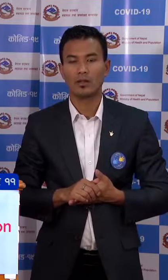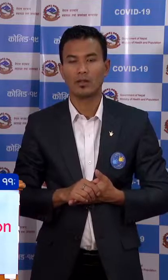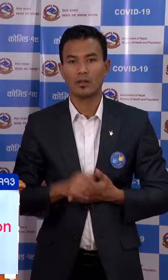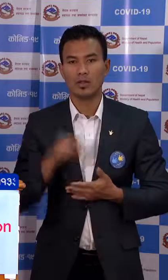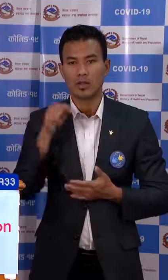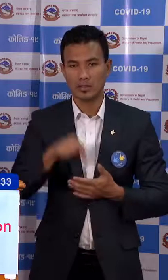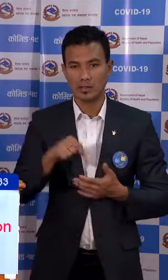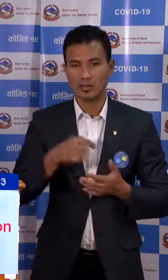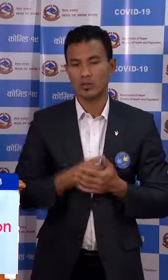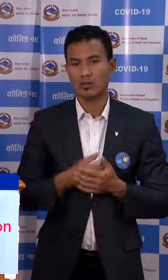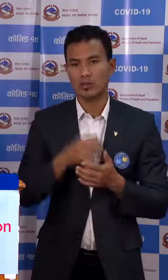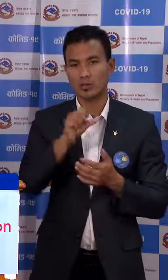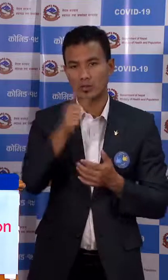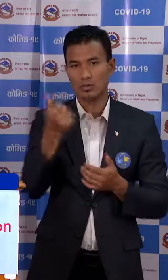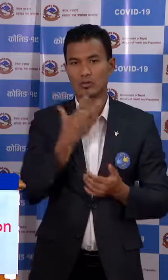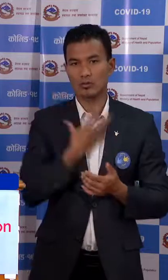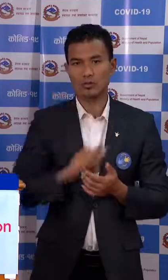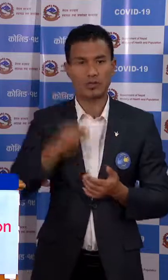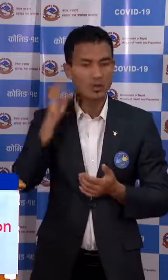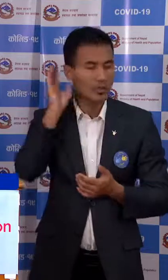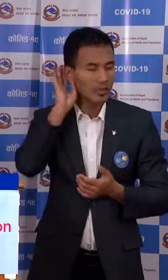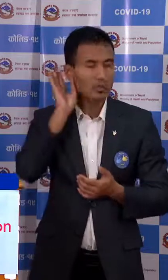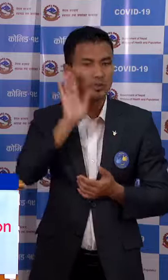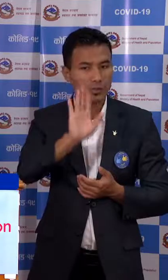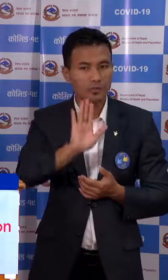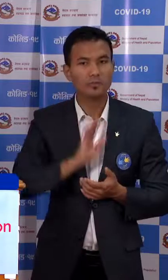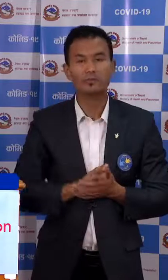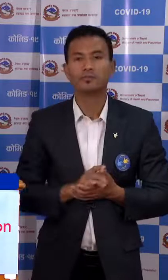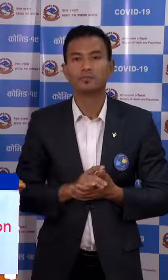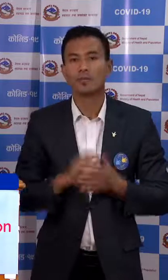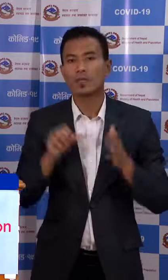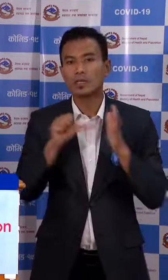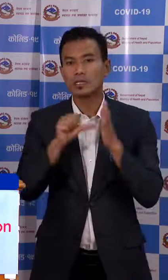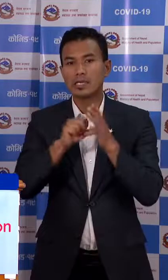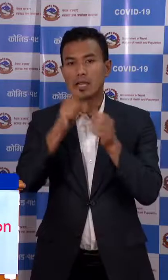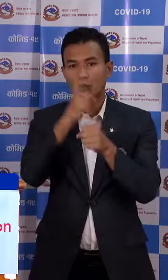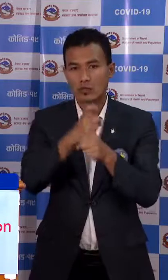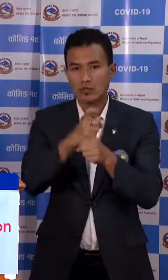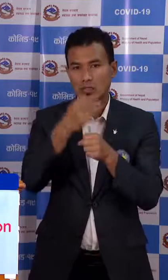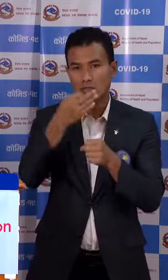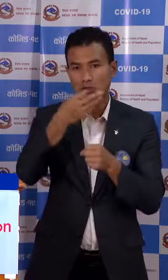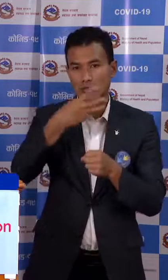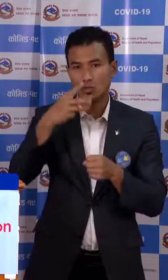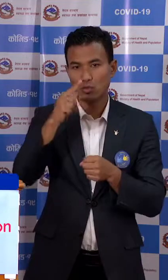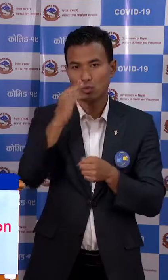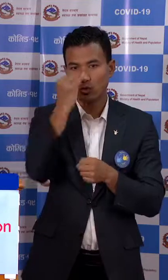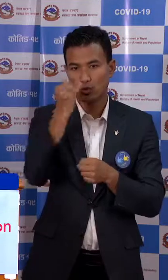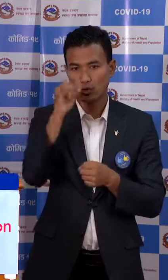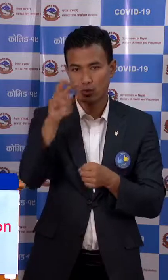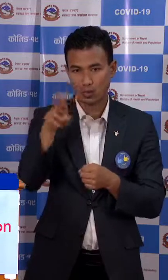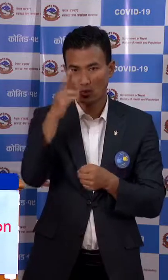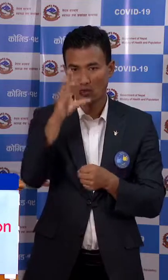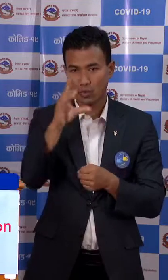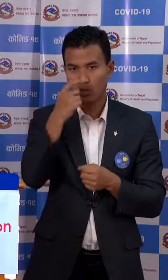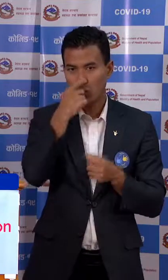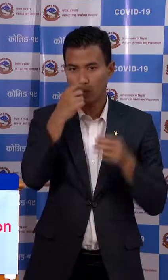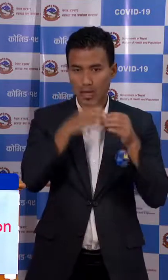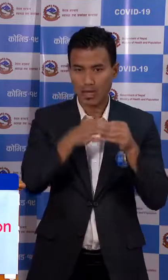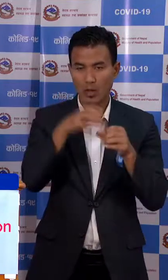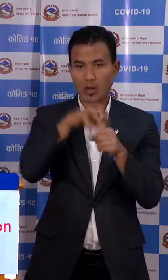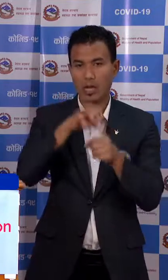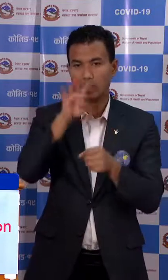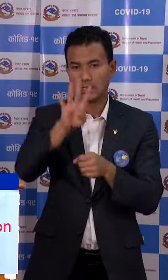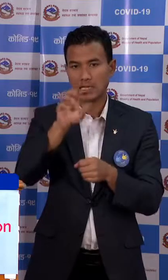आज अरको योडा दुखद खबर छा, जिल्ला गुल्मी धुरकोट गाउपली का वाडनम चार जैसी